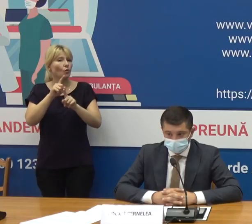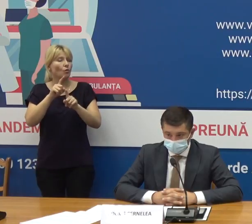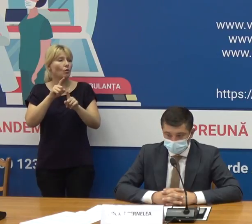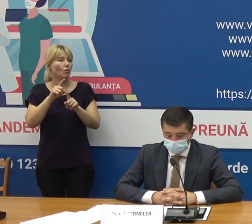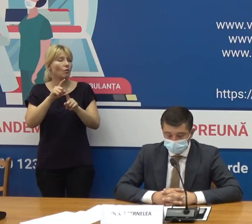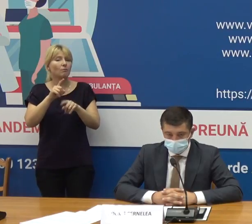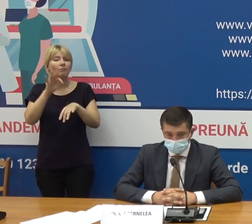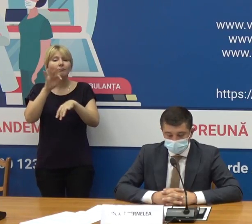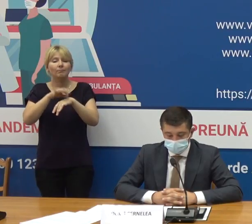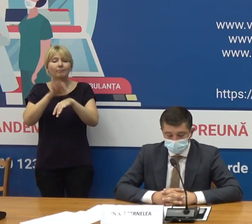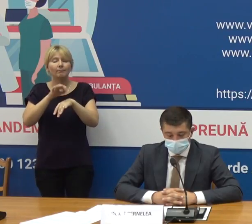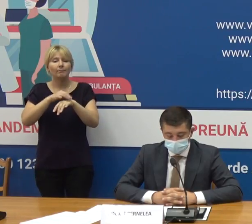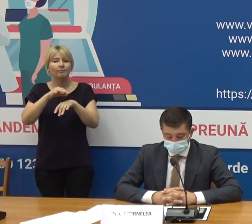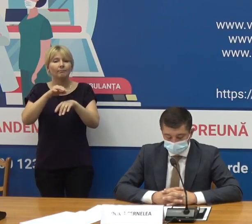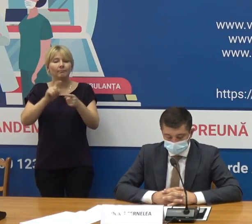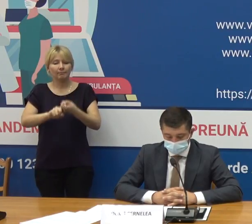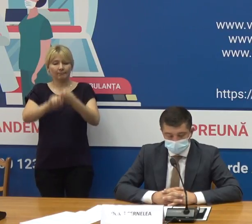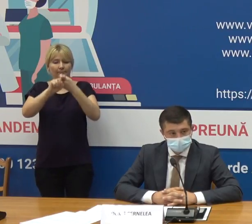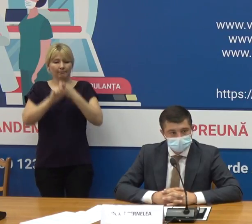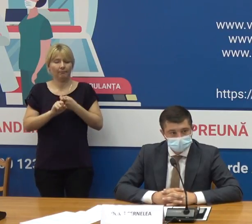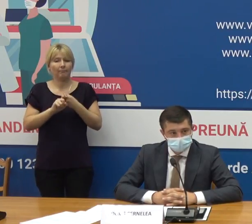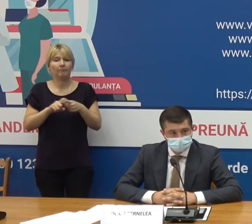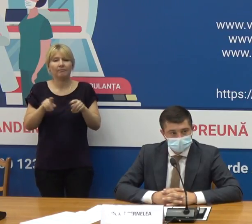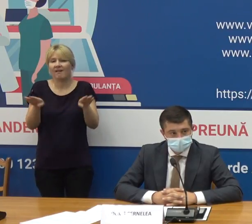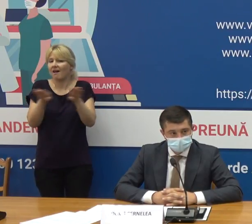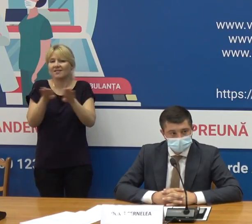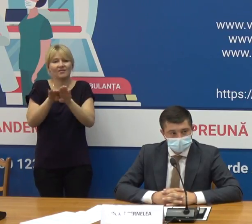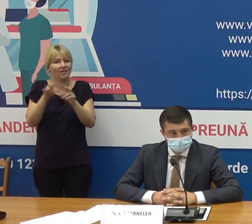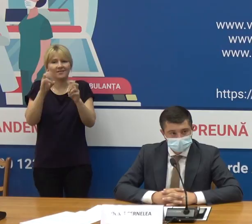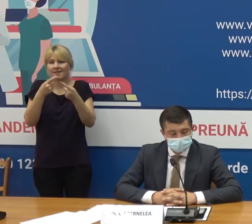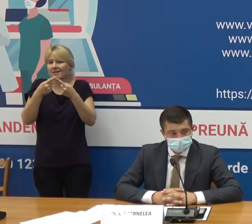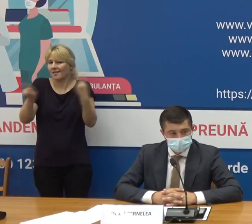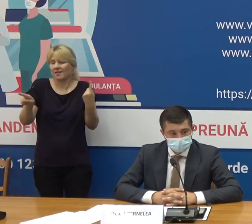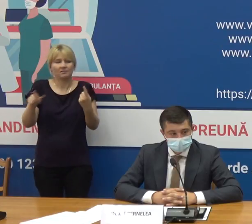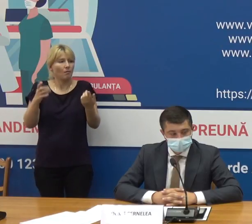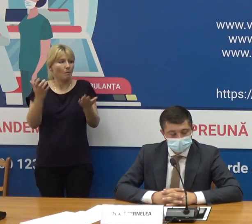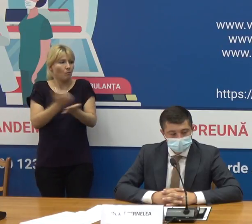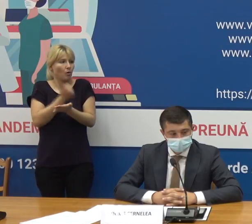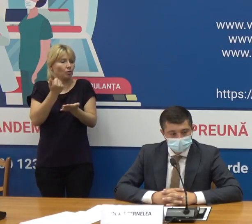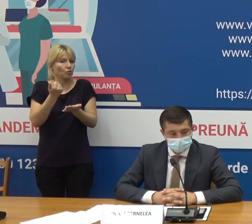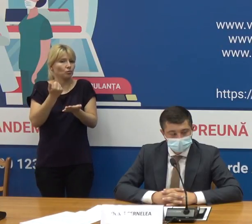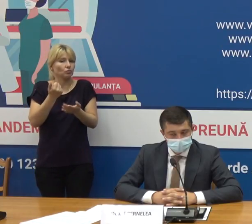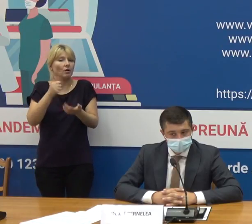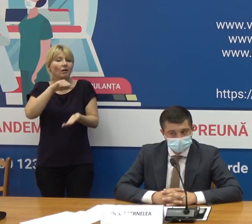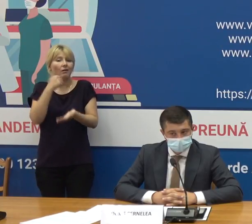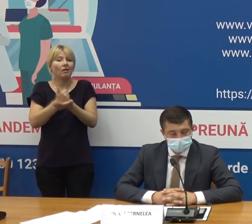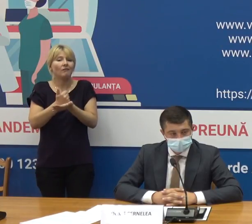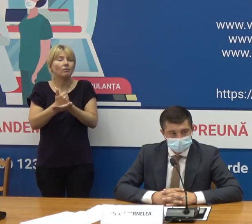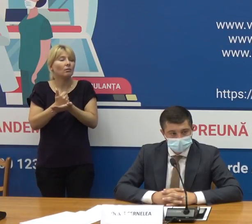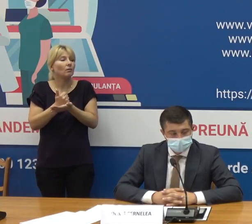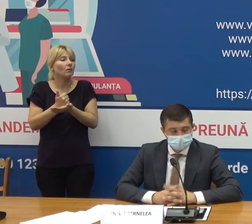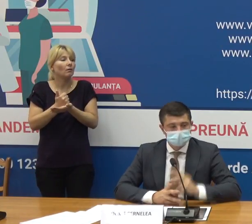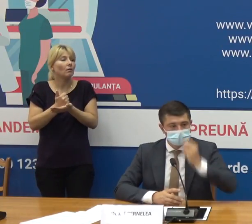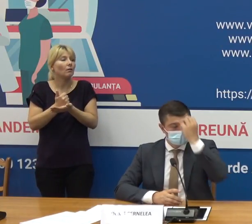în general la tulpinii Delta nu diferă foarte mult de celelalte simptome cea principală caracteristică a